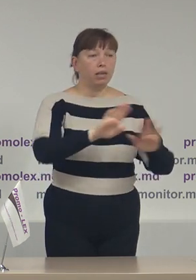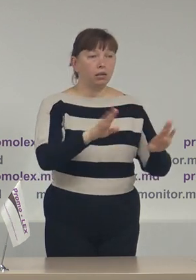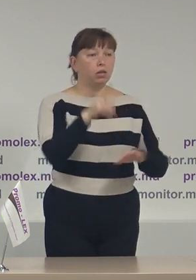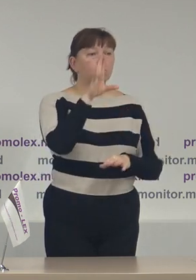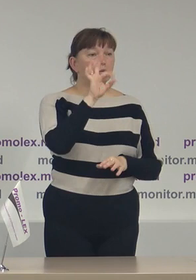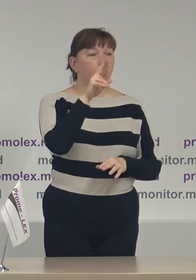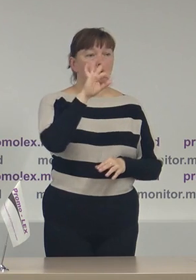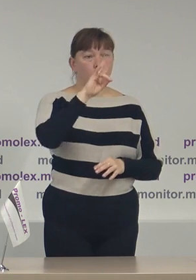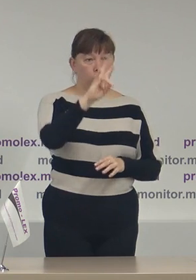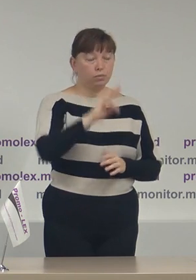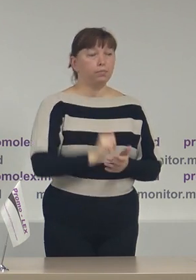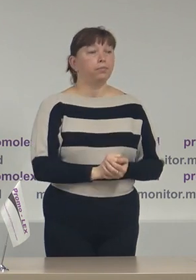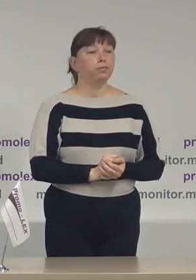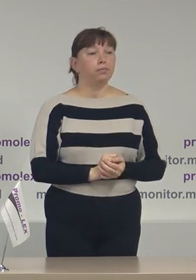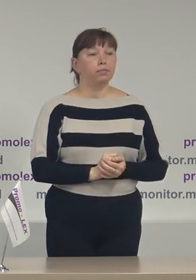Igor Dodon,